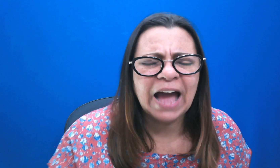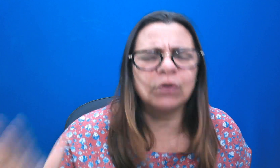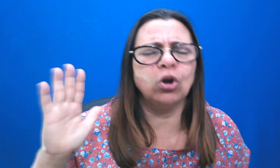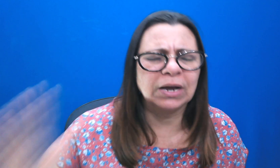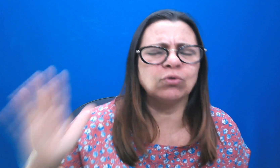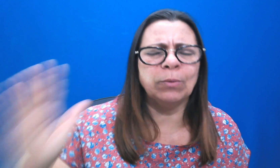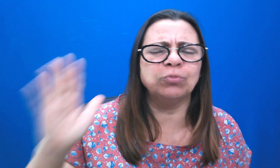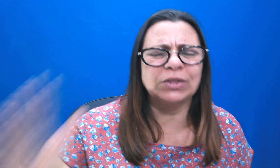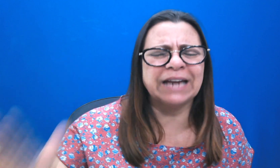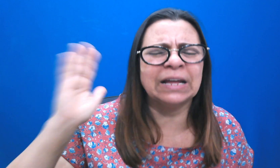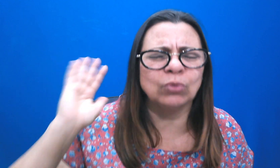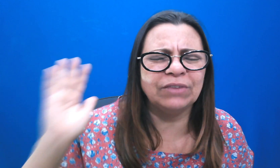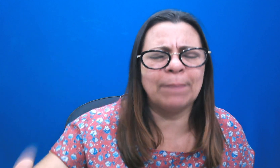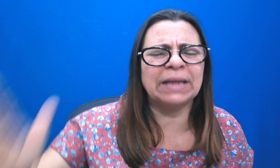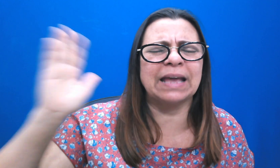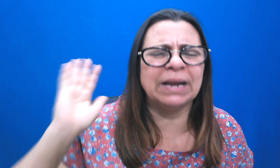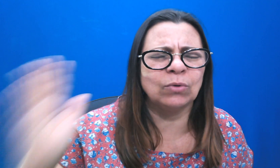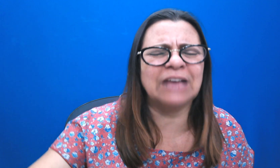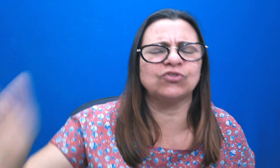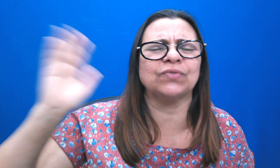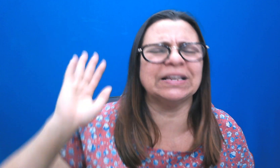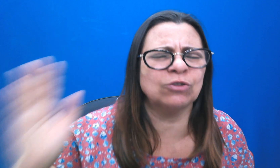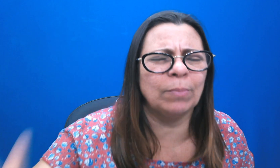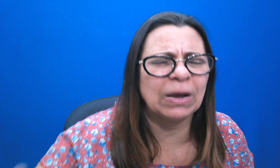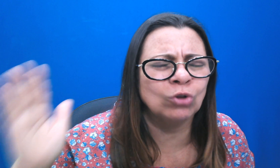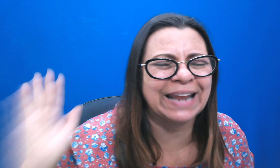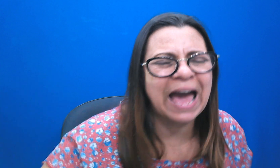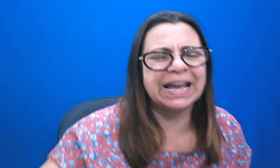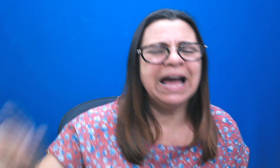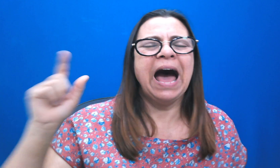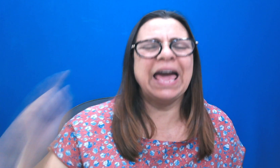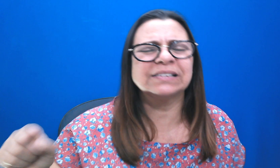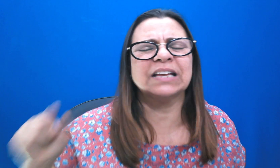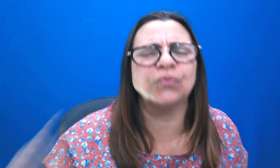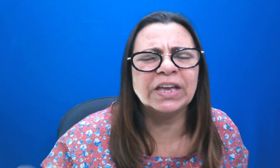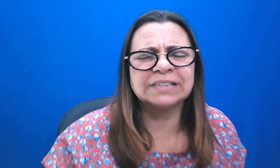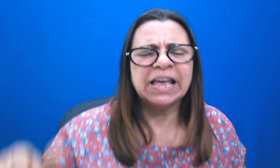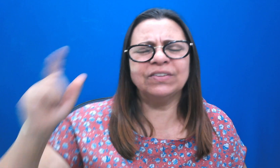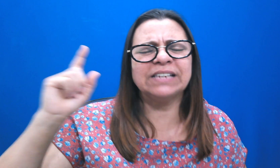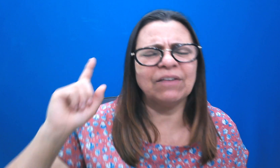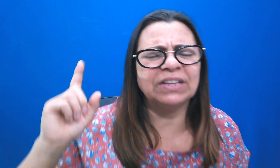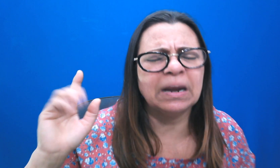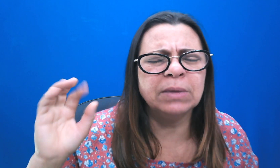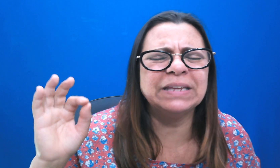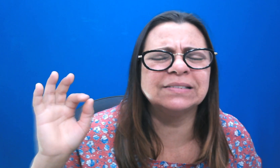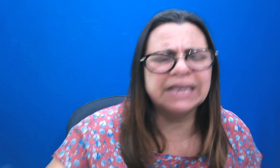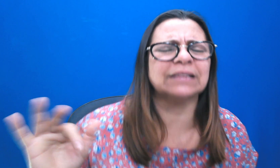vai colocando tua mão de poder, dando livramento, quebrando o laço, desfazendo a obra contrária a essas vidas. Visita a vida da irmã Priscila